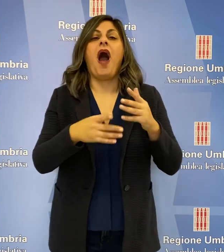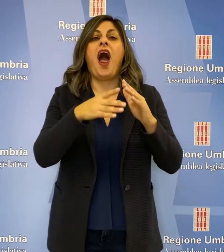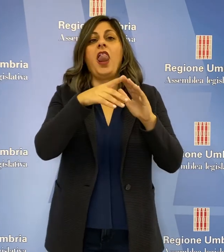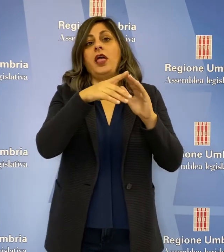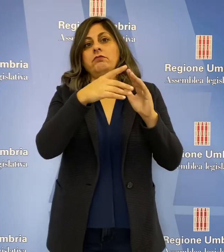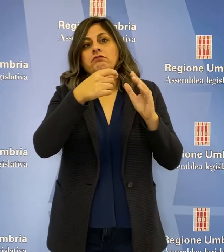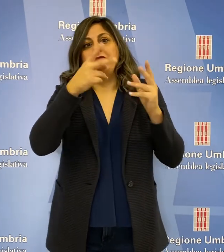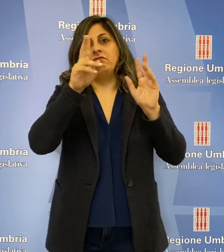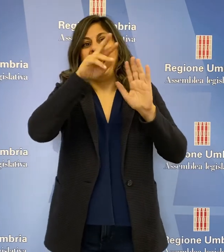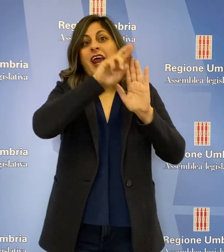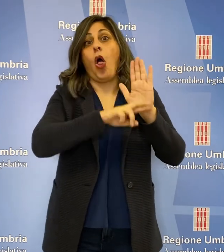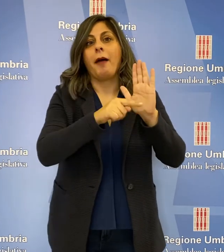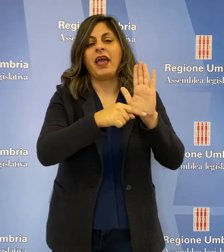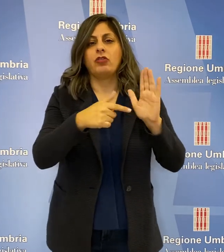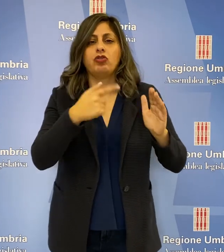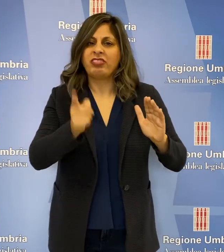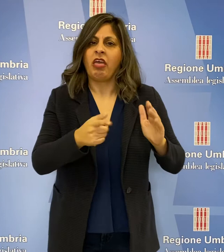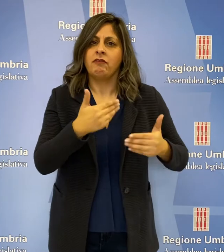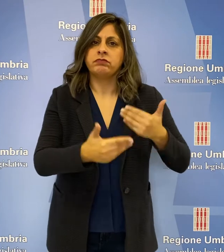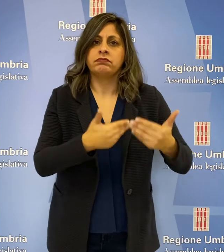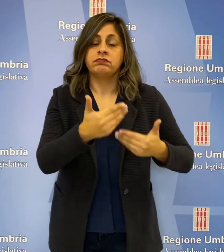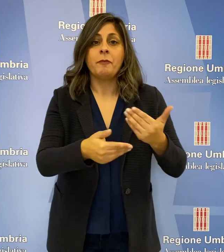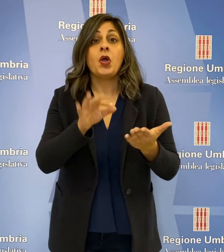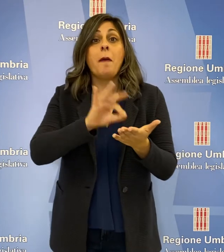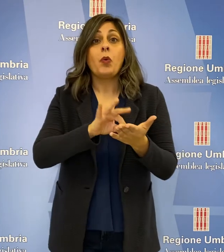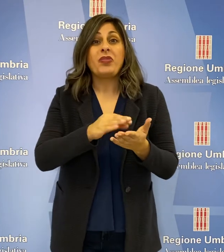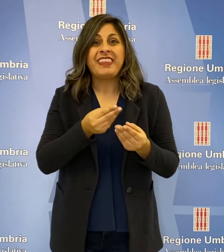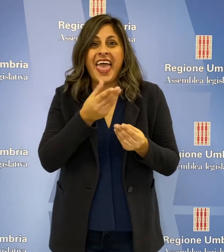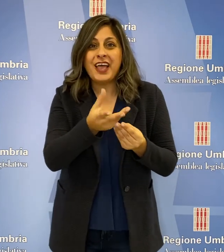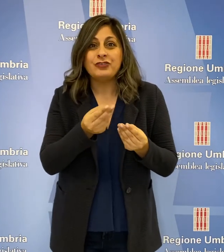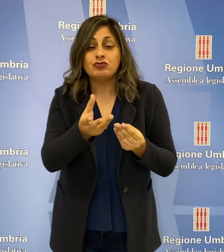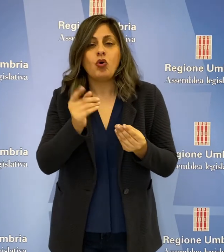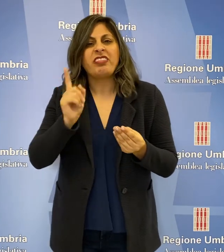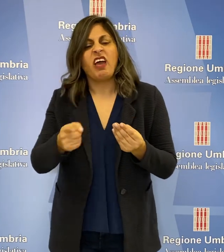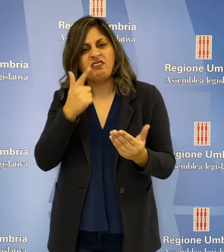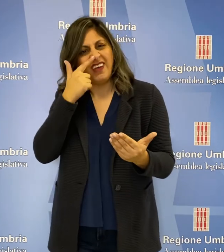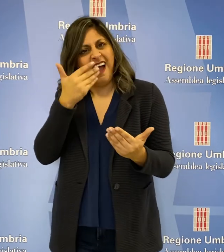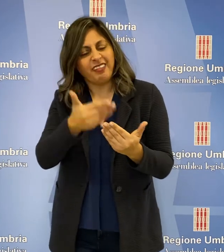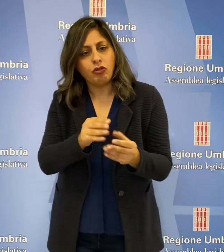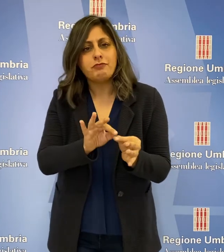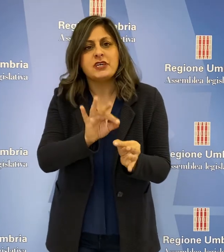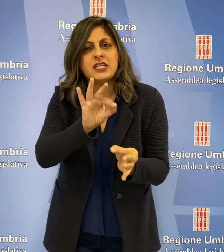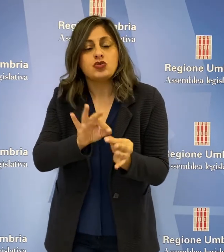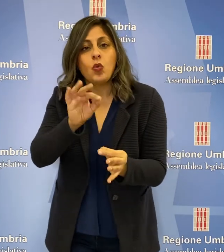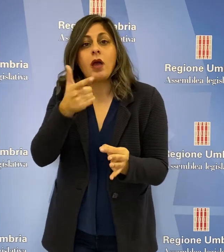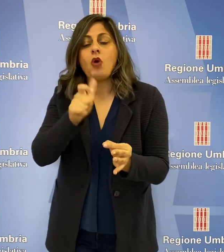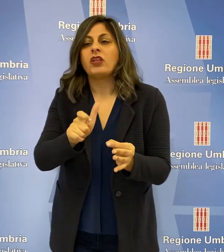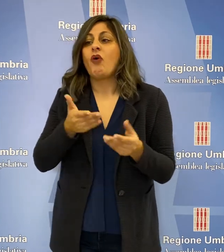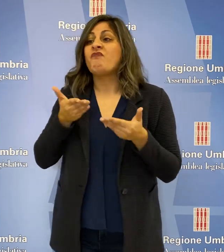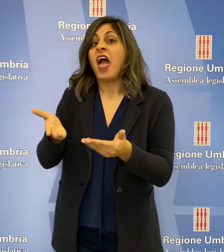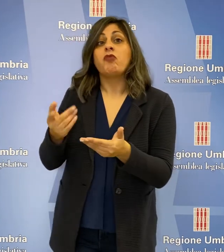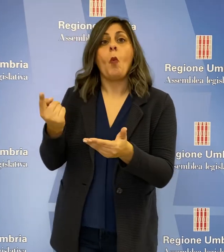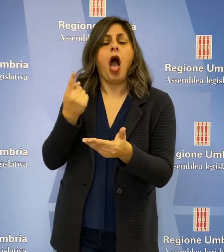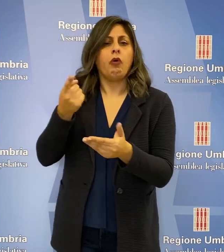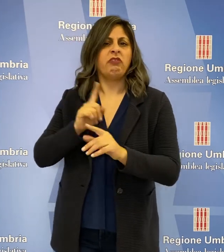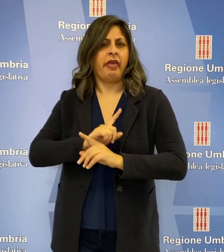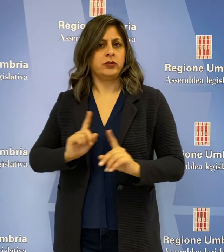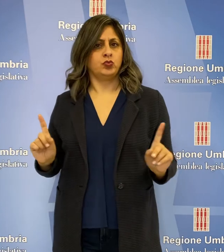dell'attuale disciplina che è in corso. I punteggi assegnati dovranno essere adeguati e proporzionati per non sfavorire